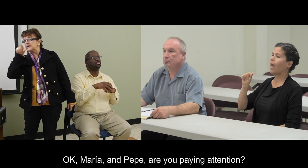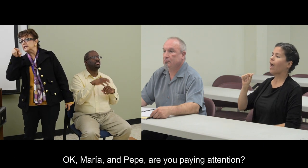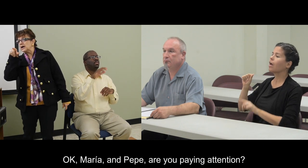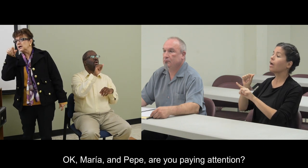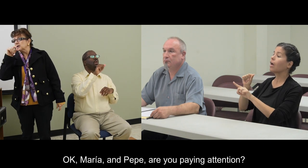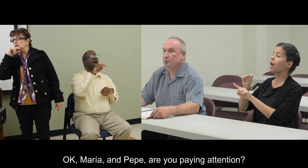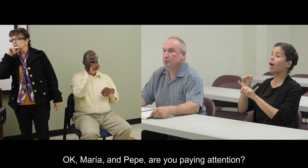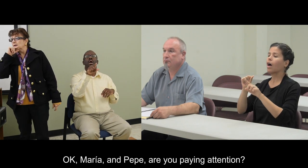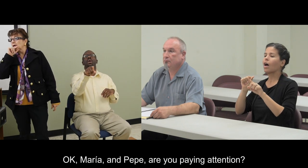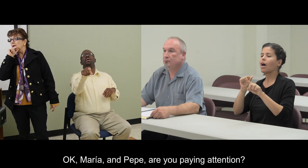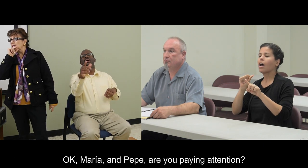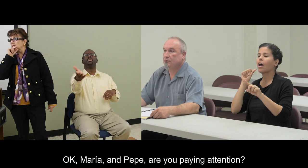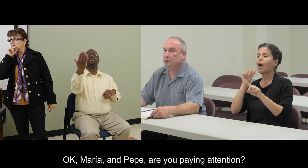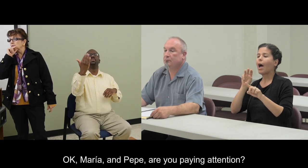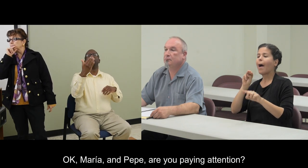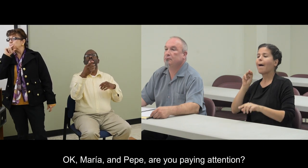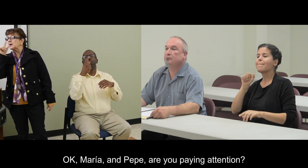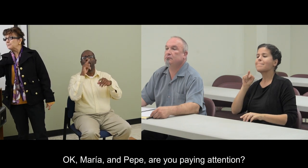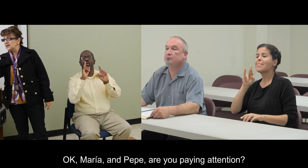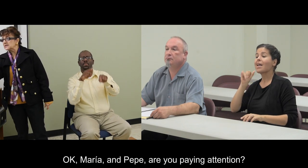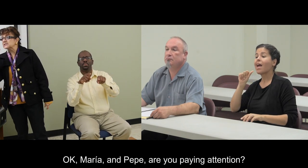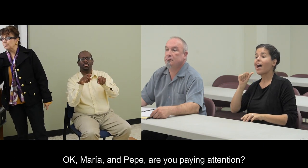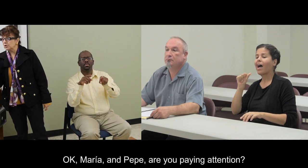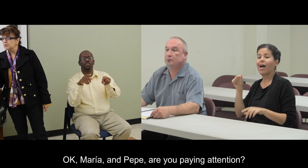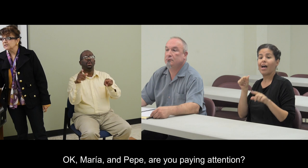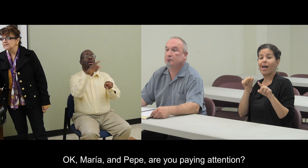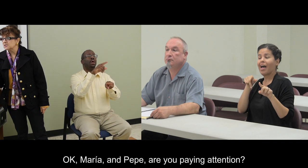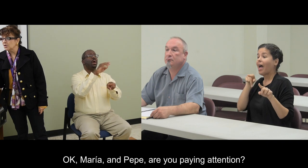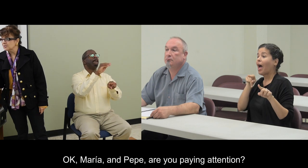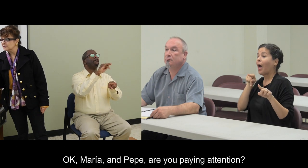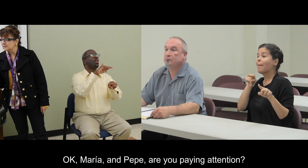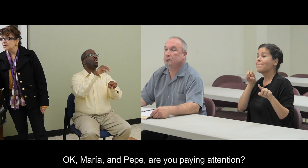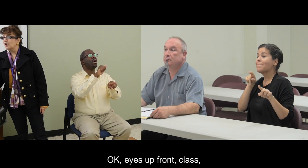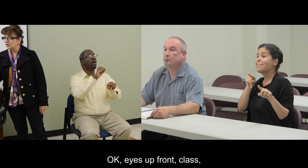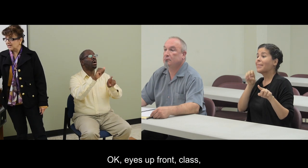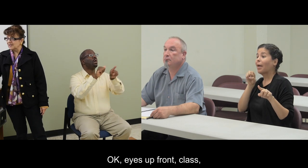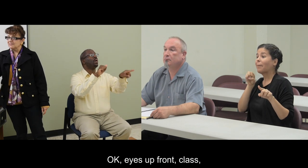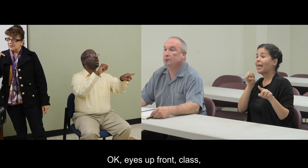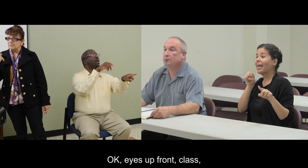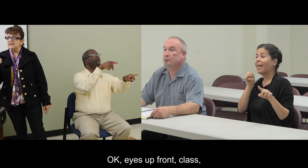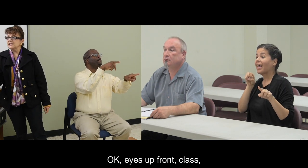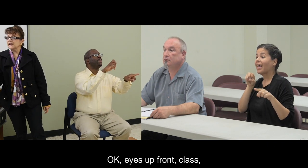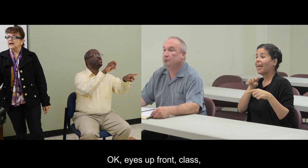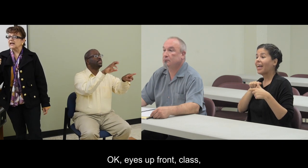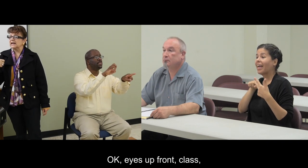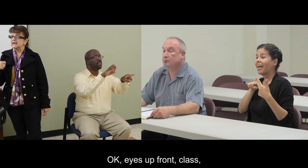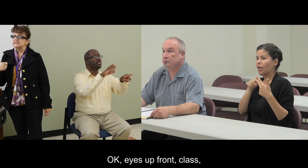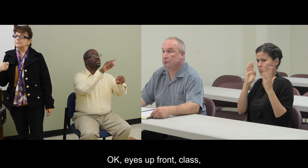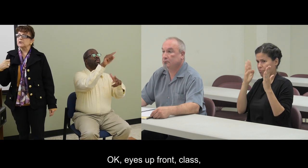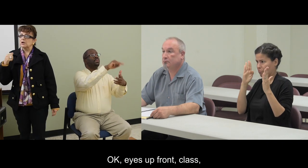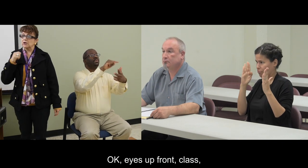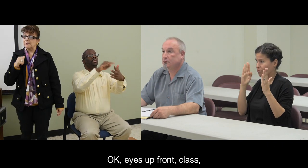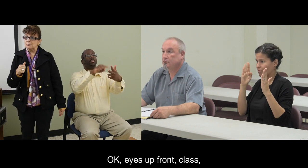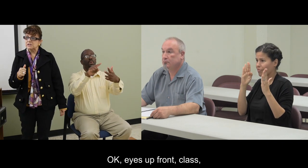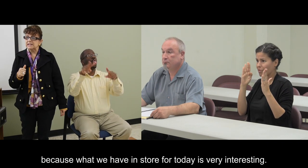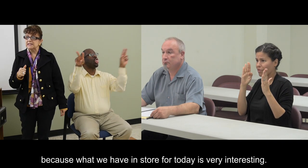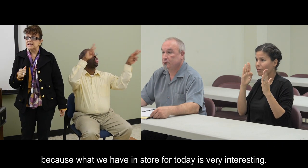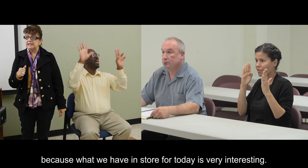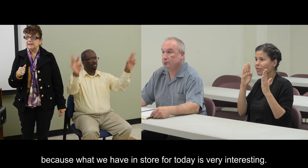María y Pepe, ¿están poniendo atención? Ok, miren acá la clase porque lo que vamos a atender el día